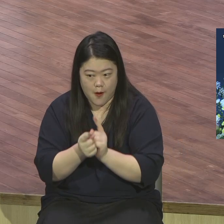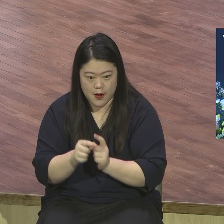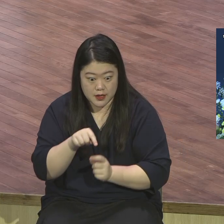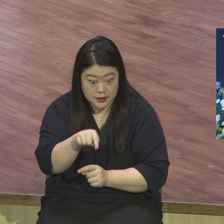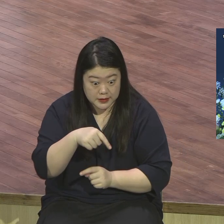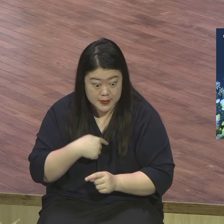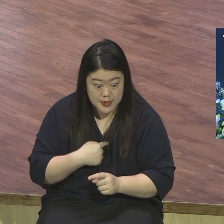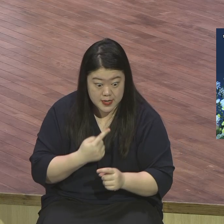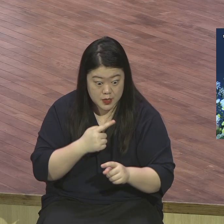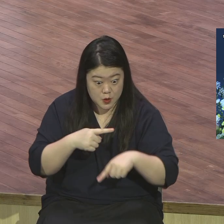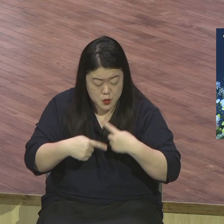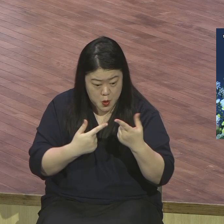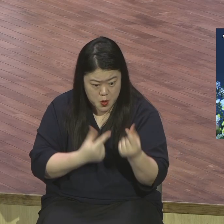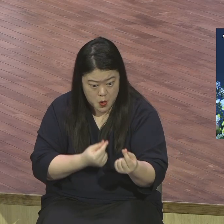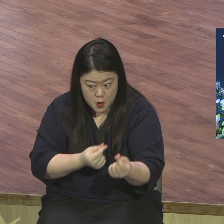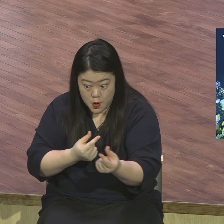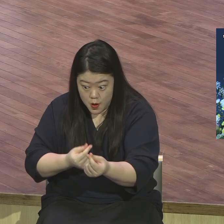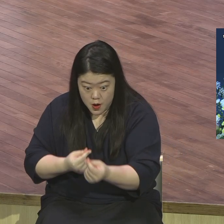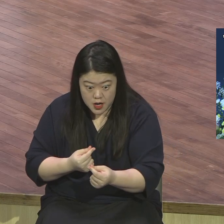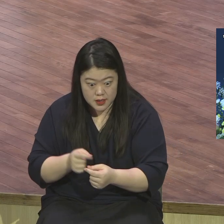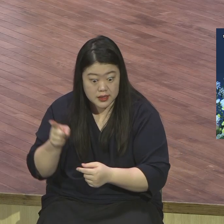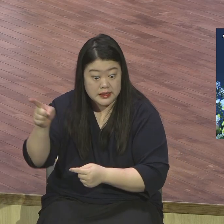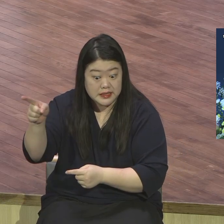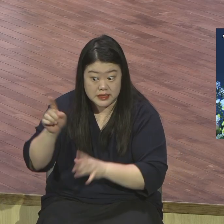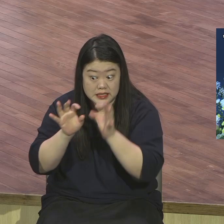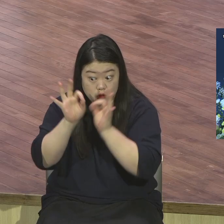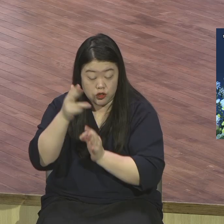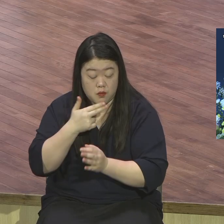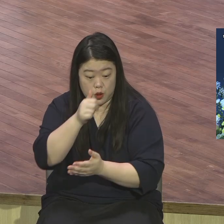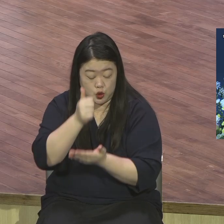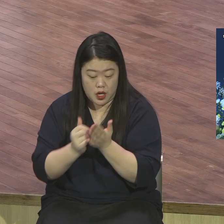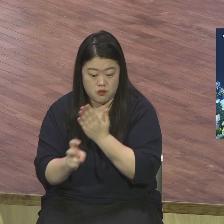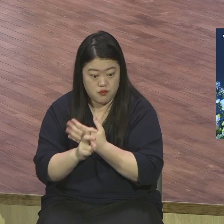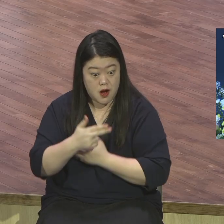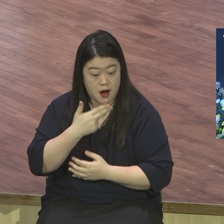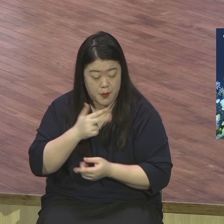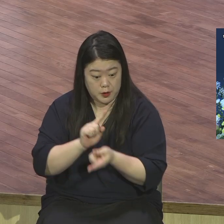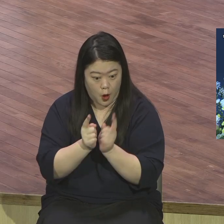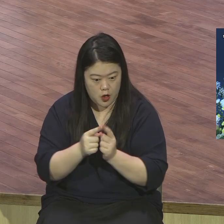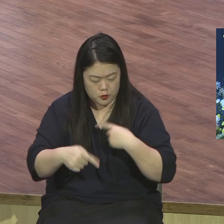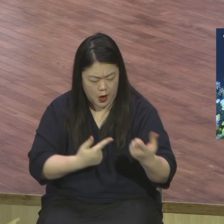했지만 그들의 시도가 무너진 이유가 뭐냐 완벽했는데